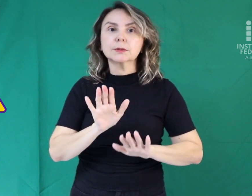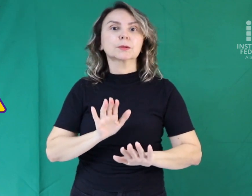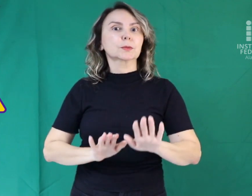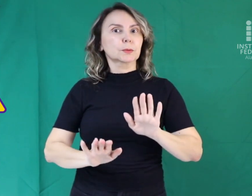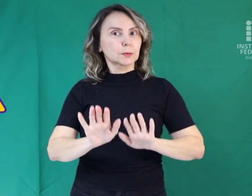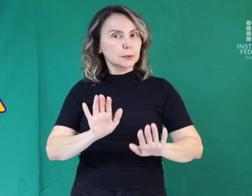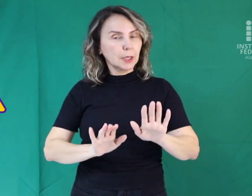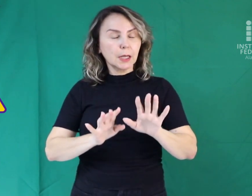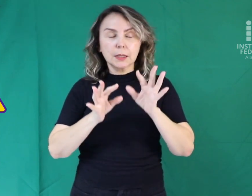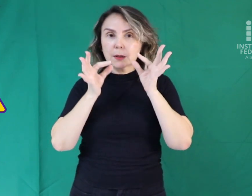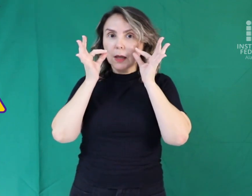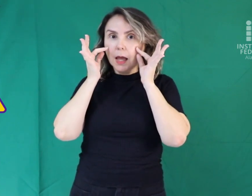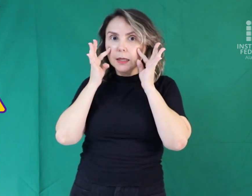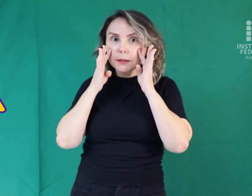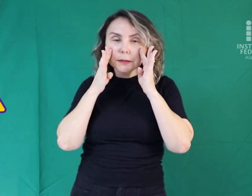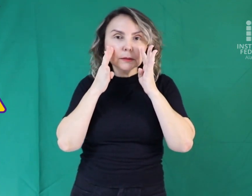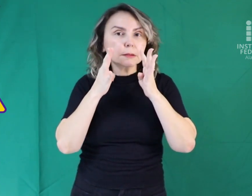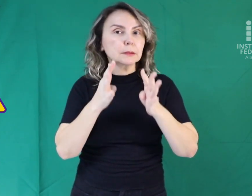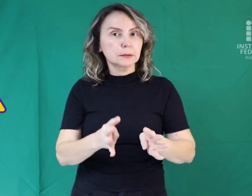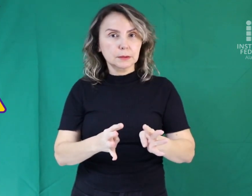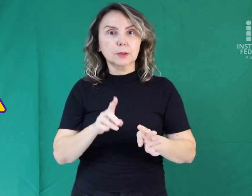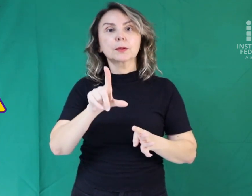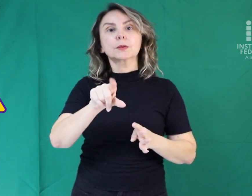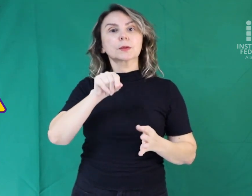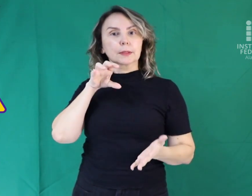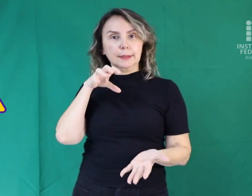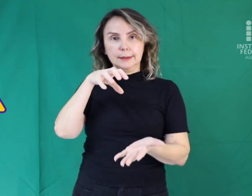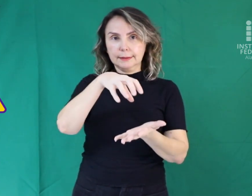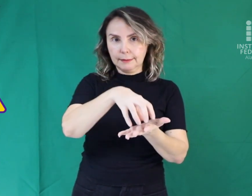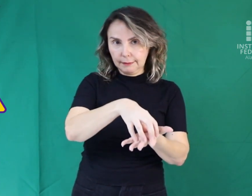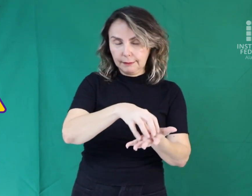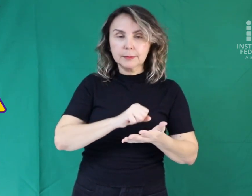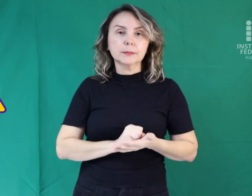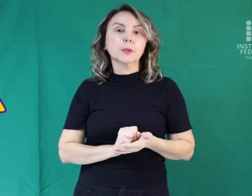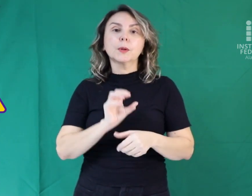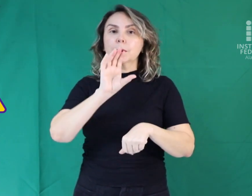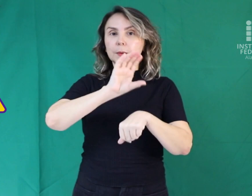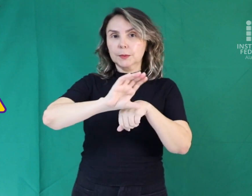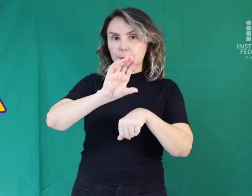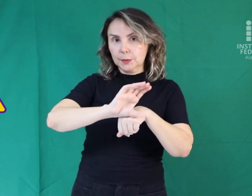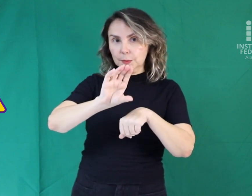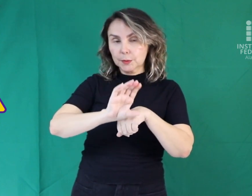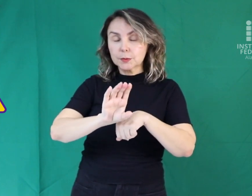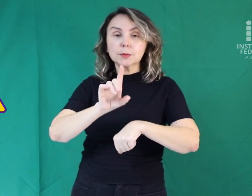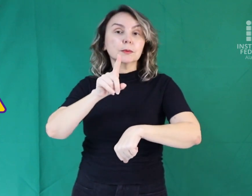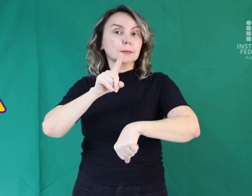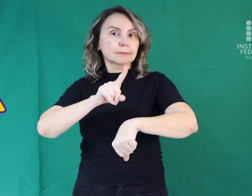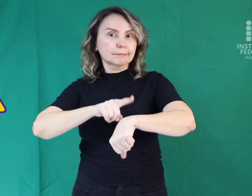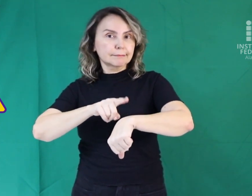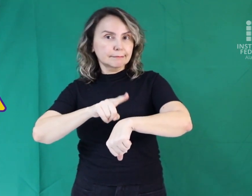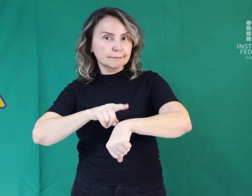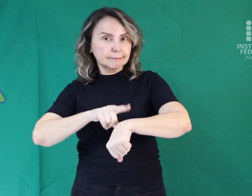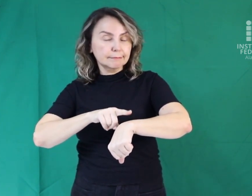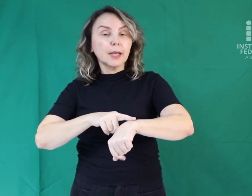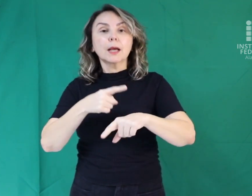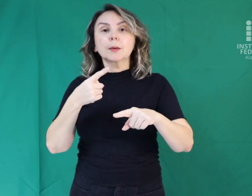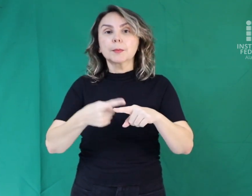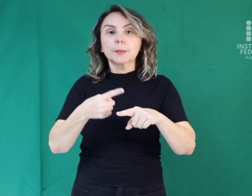Muita atenção na escolha do campus, curso e horário. Pois não pode mudar